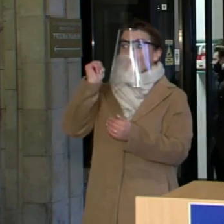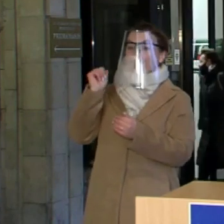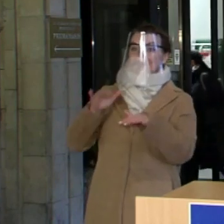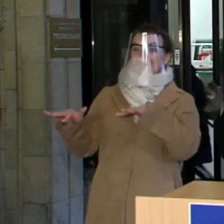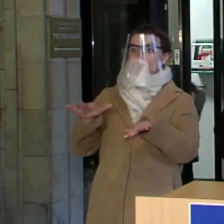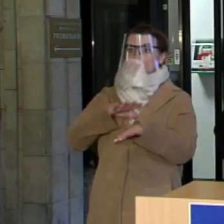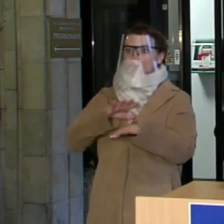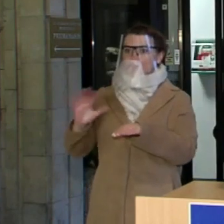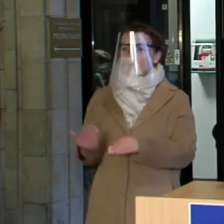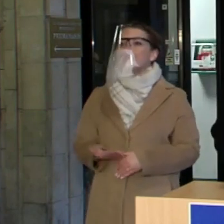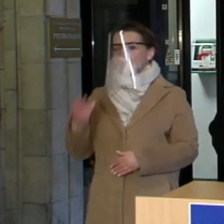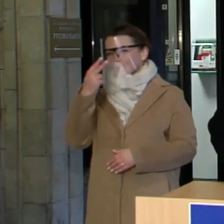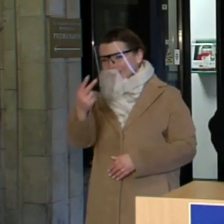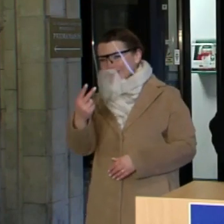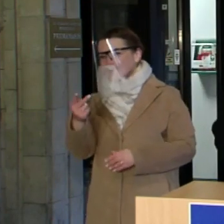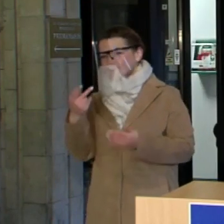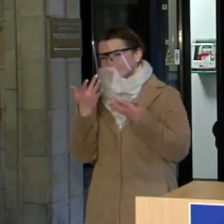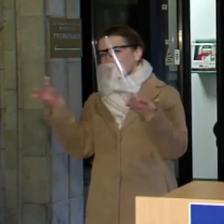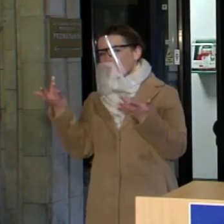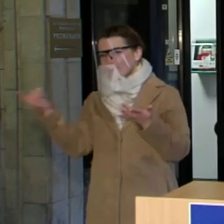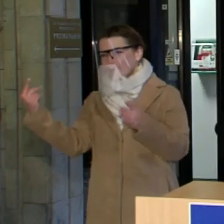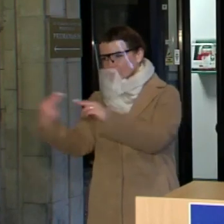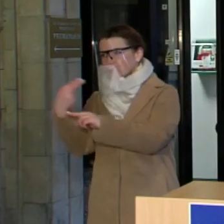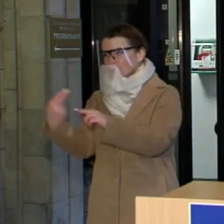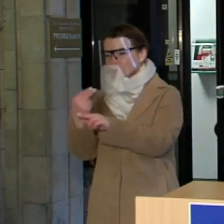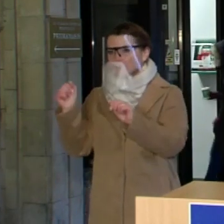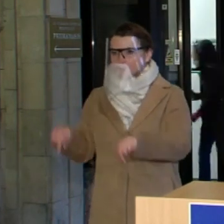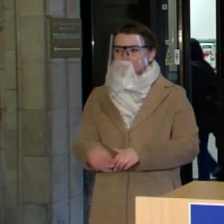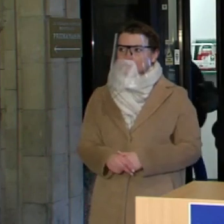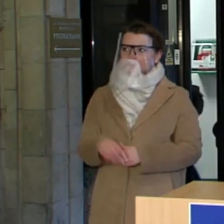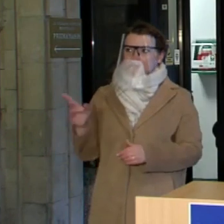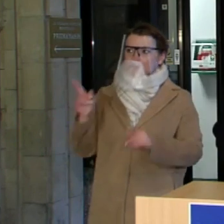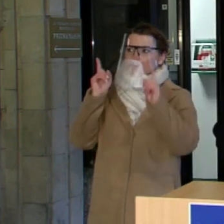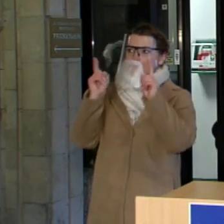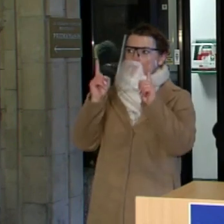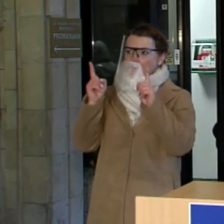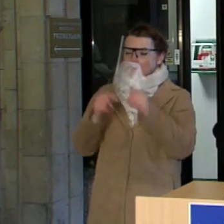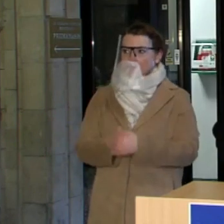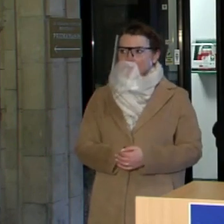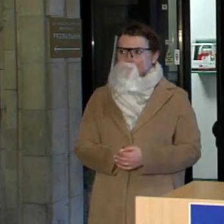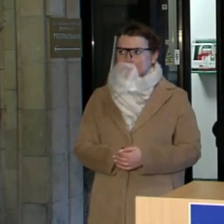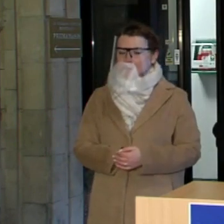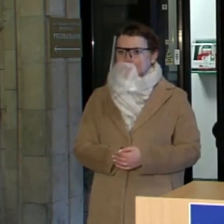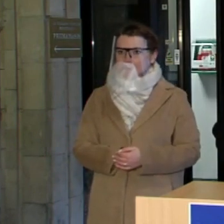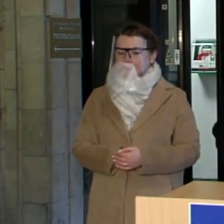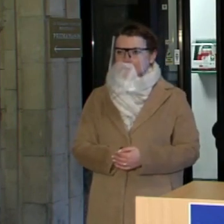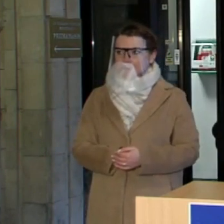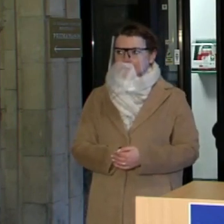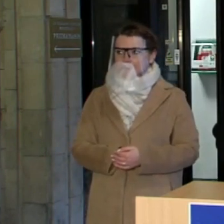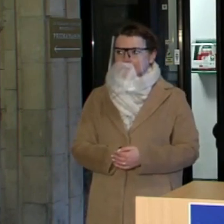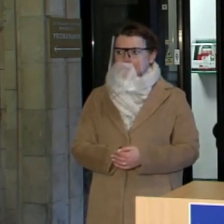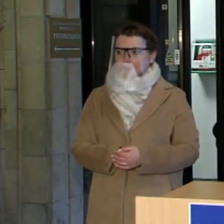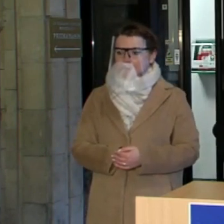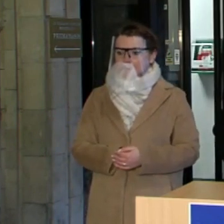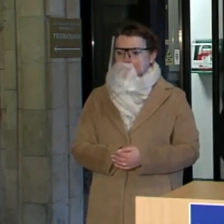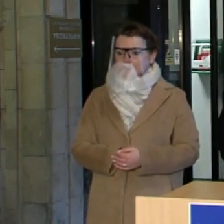įvykius, kai kas sakytų, va, žiūrėkite, jums įrodymas. Bet tai yra labai pavojinga tendencija. Ir iš tikrųjų, aš manau, kad šį